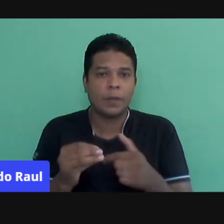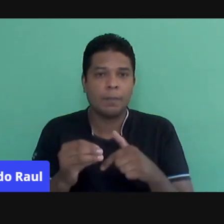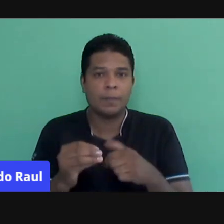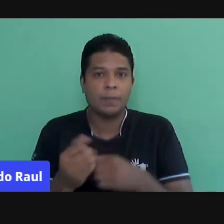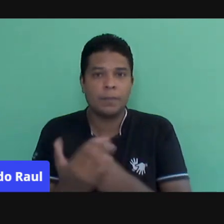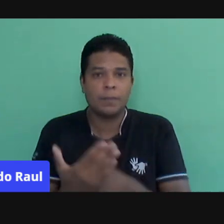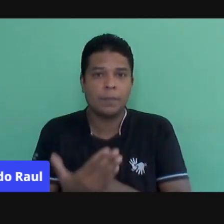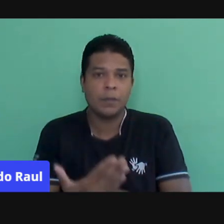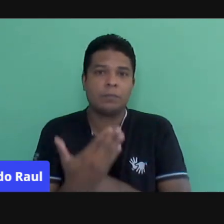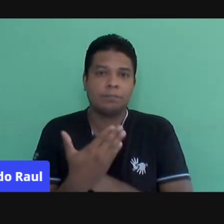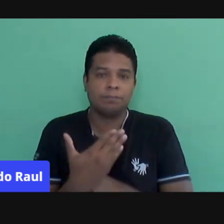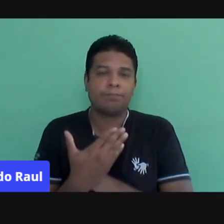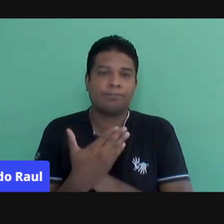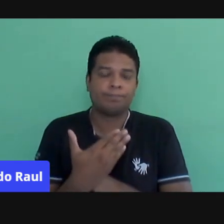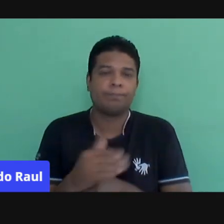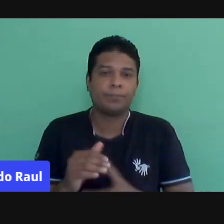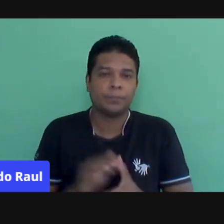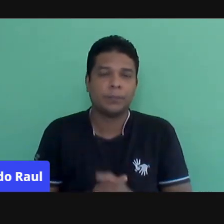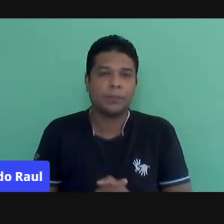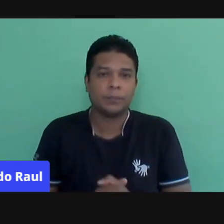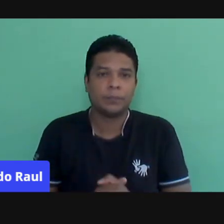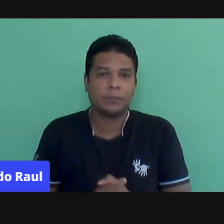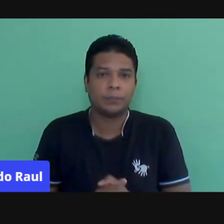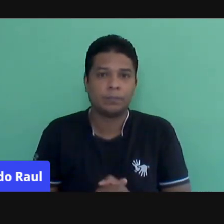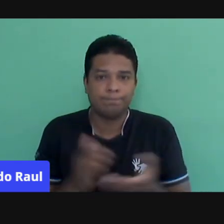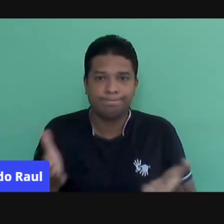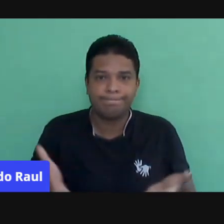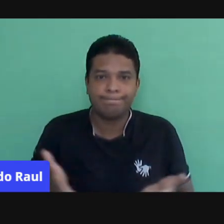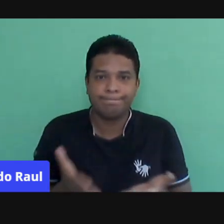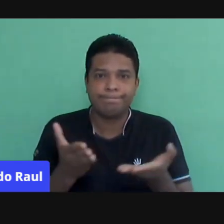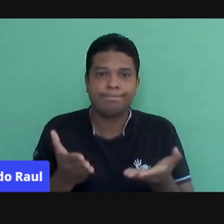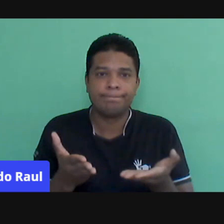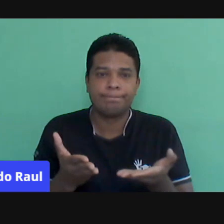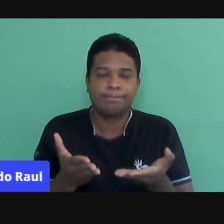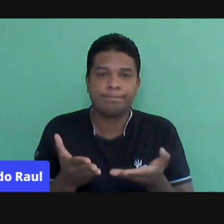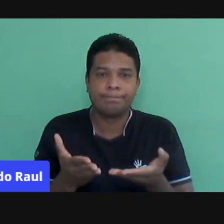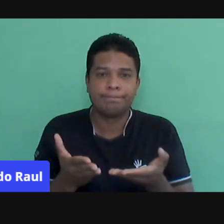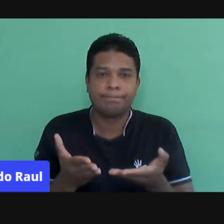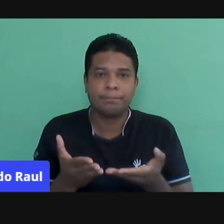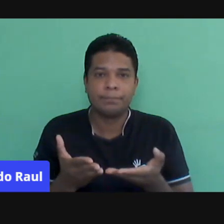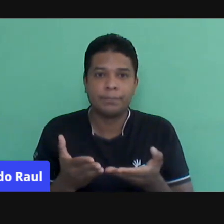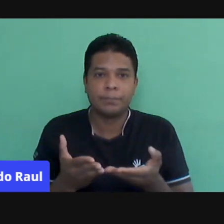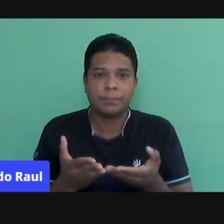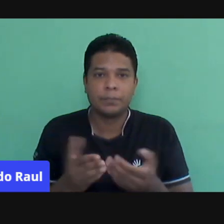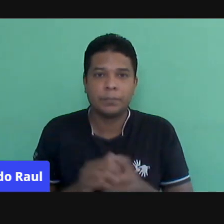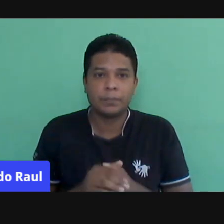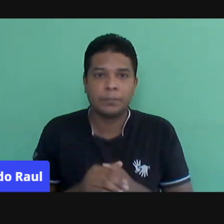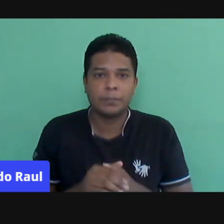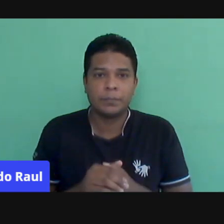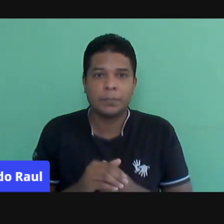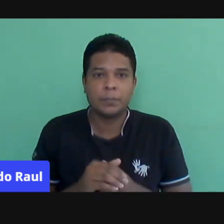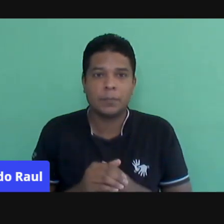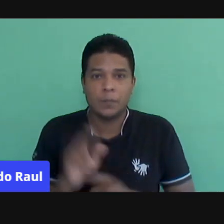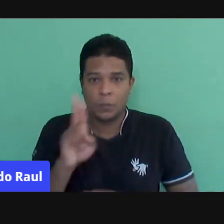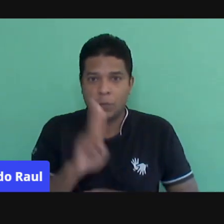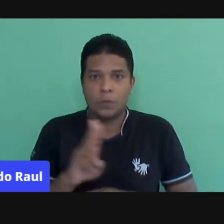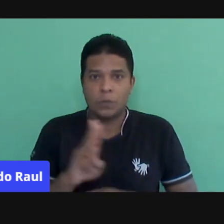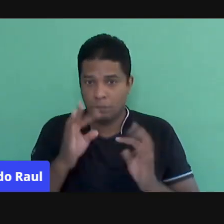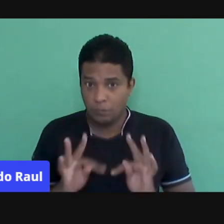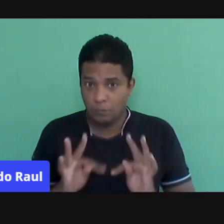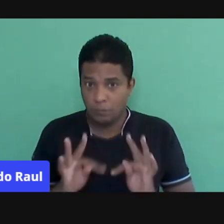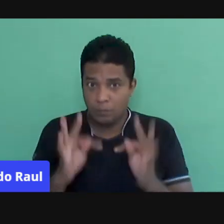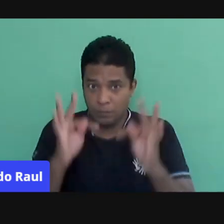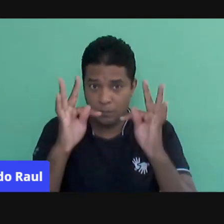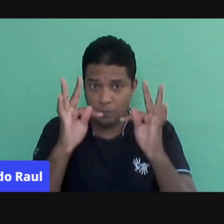meu trabalho, né? Então, buscar criar tecnolog... Criar, não. Utilizar das